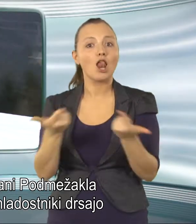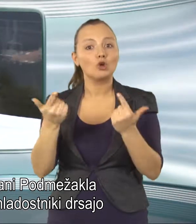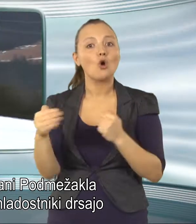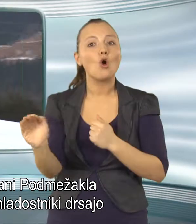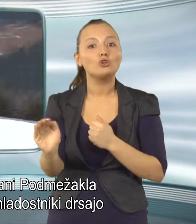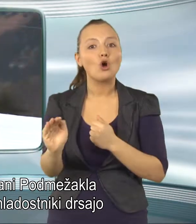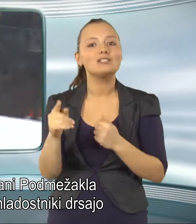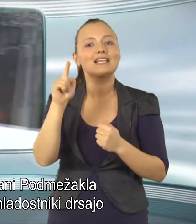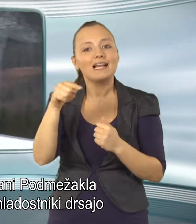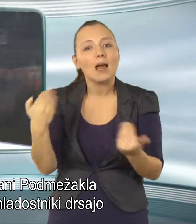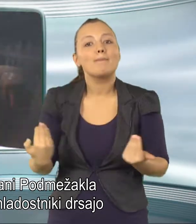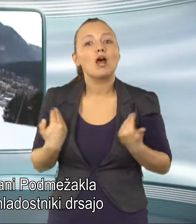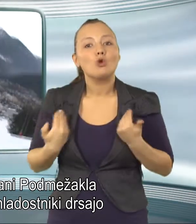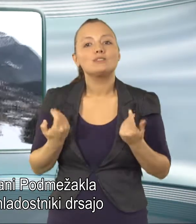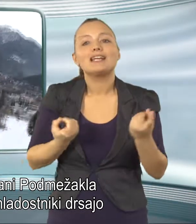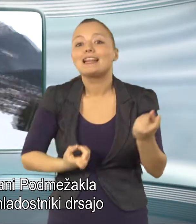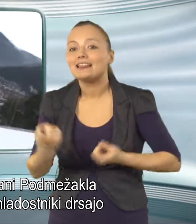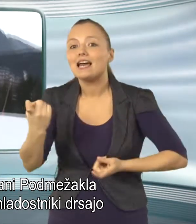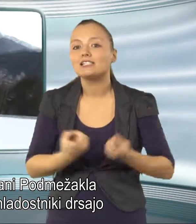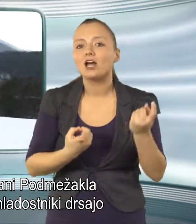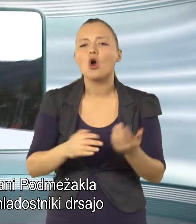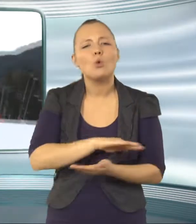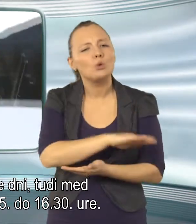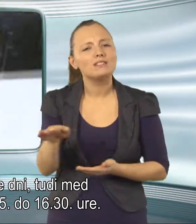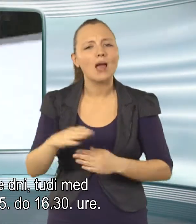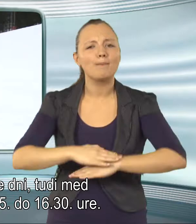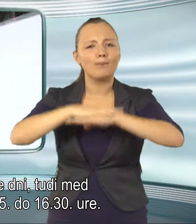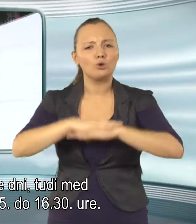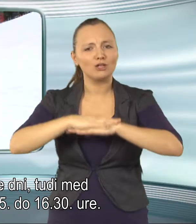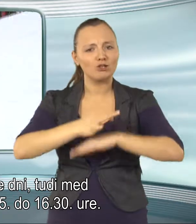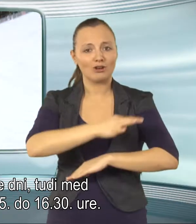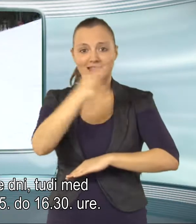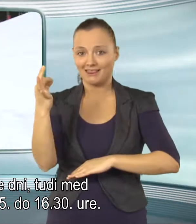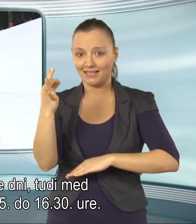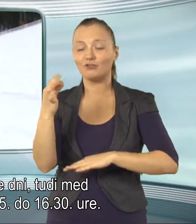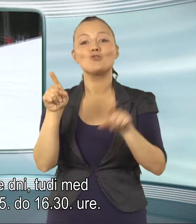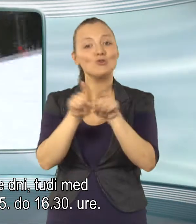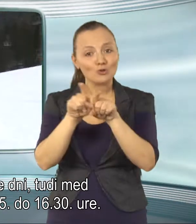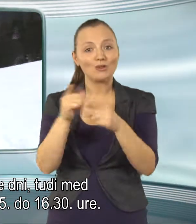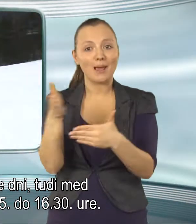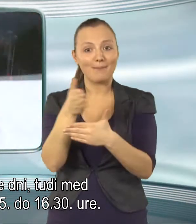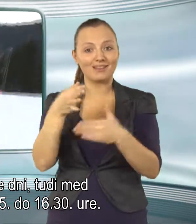drsajo vse počitniške dni, tudi med vikendom, od 15. do 16.30. ure.